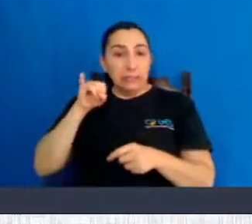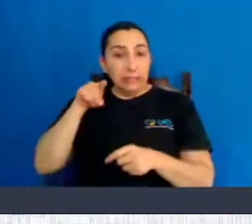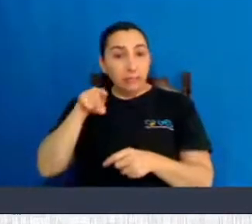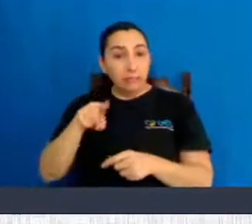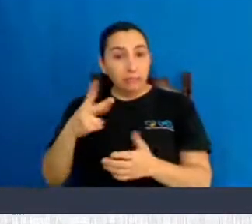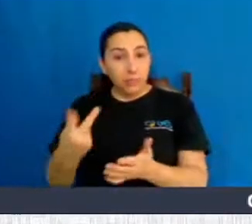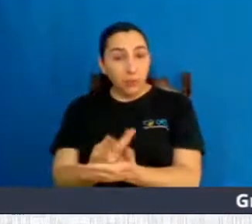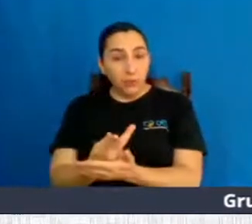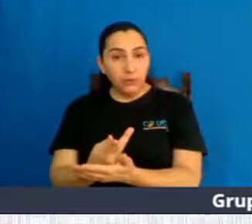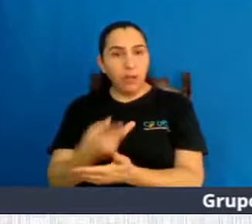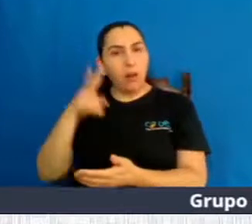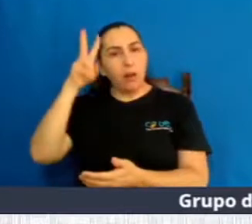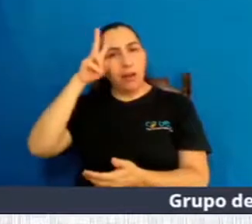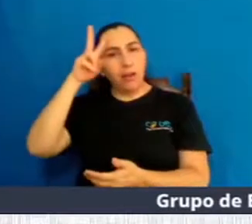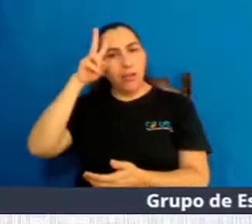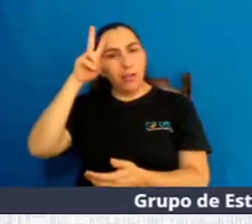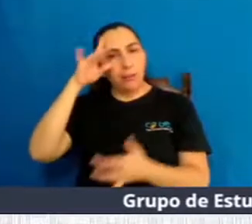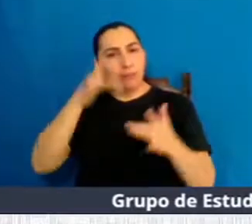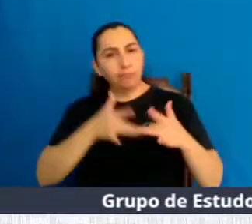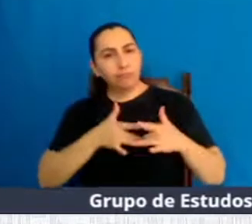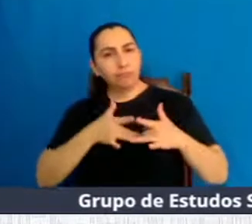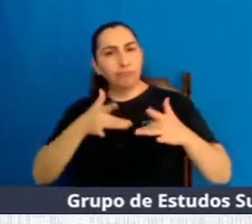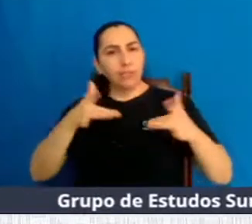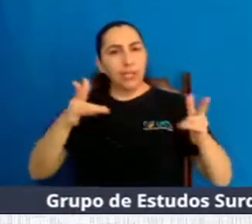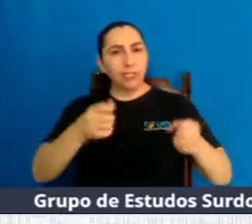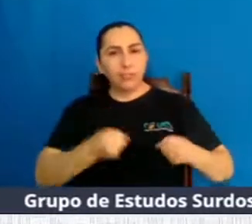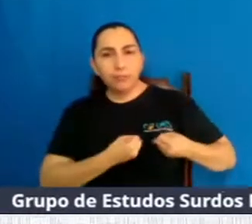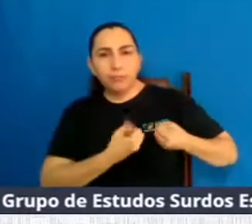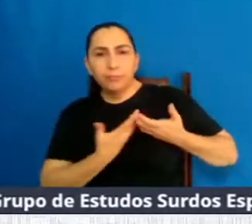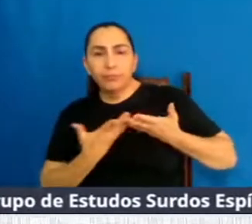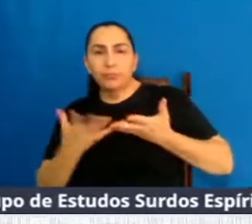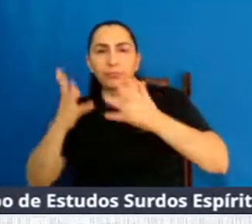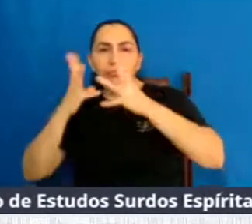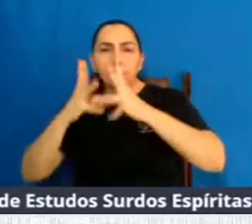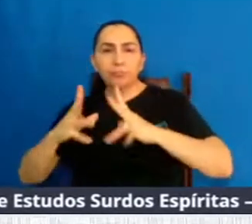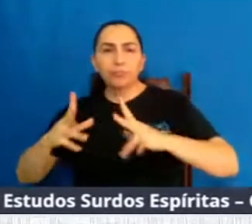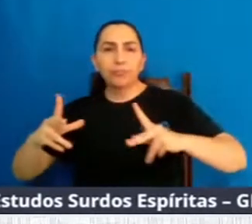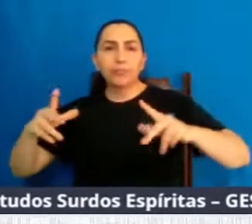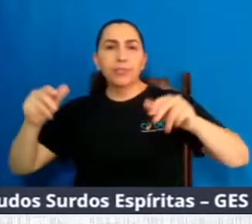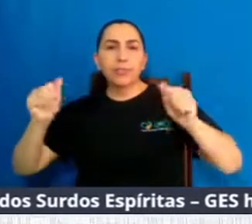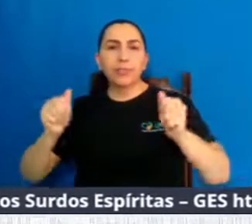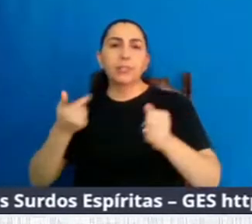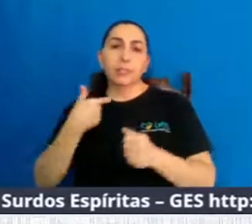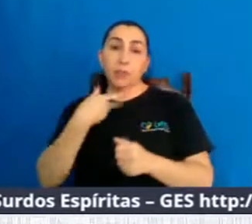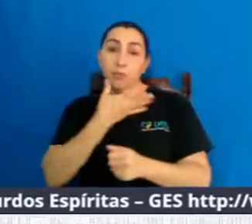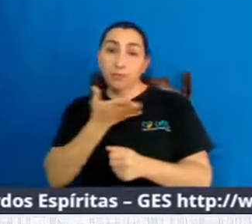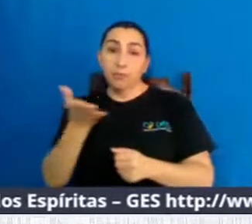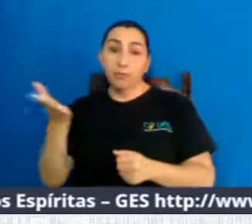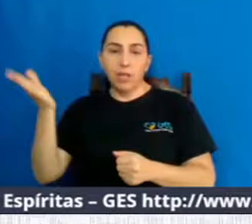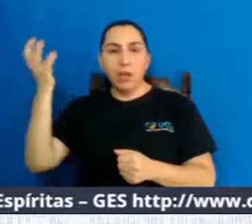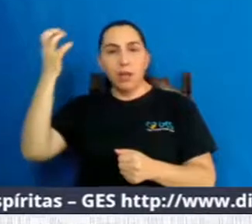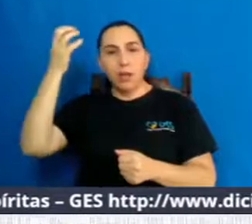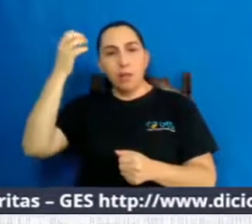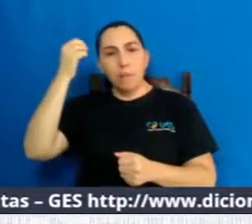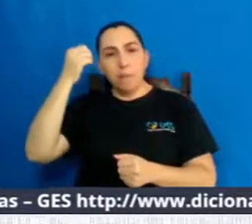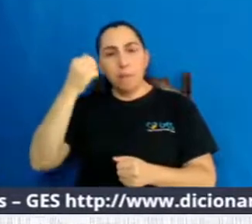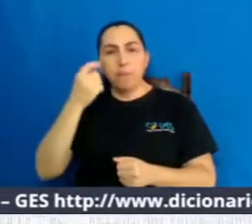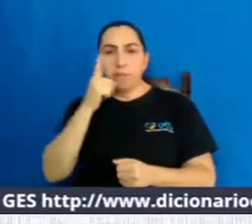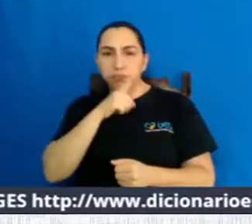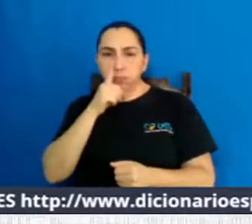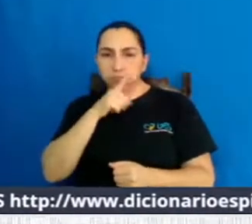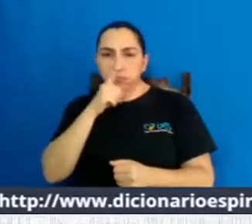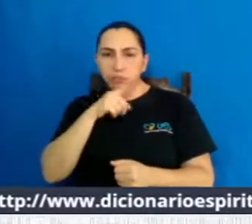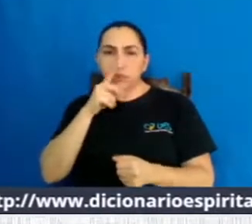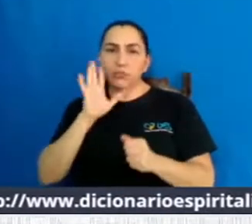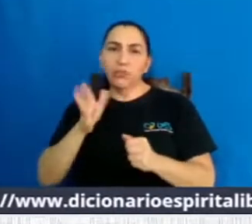isso, lembre-se que a caridade cobra multidão de pecados, que porque muito amor seus pecados foram perdoados, que o nosso propósito